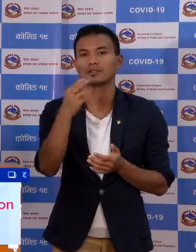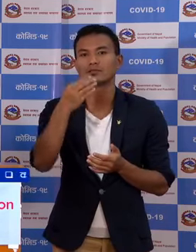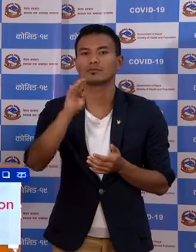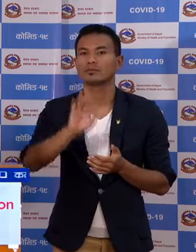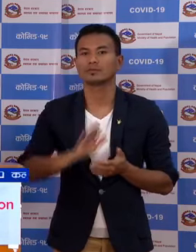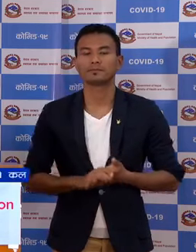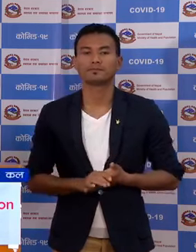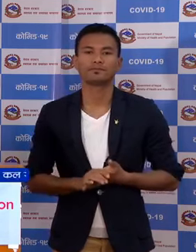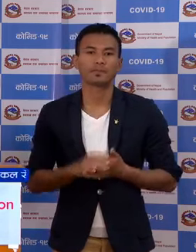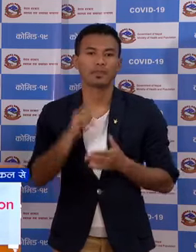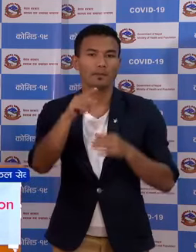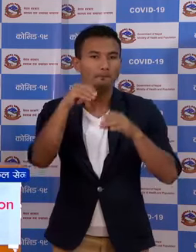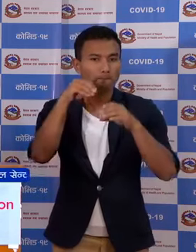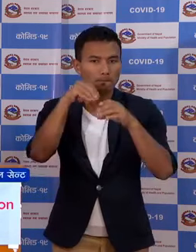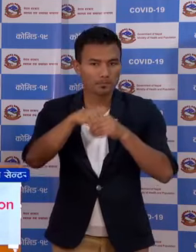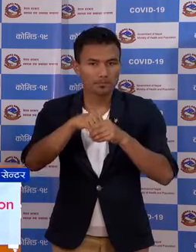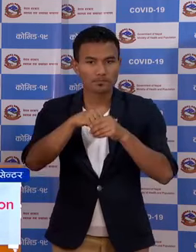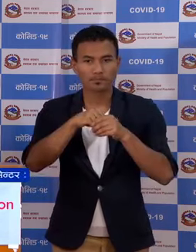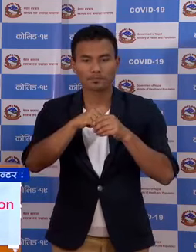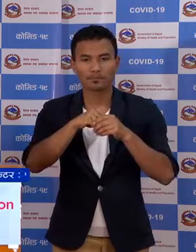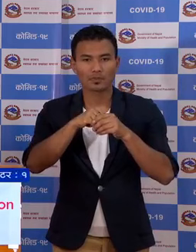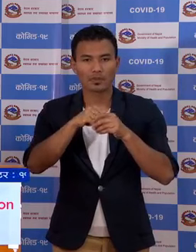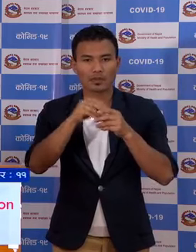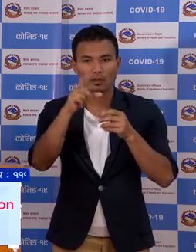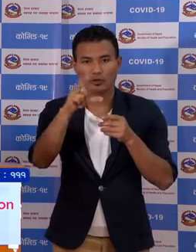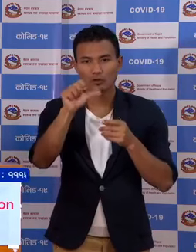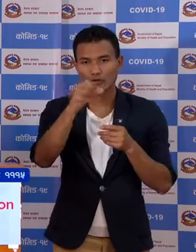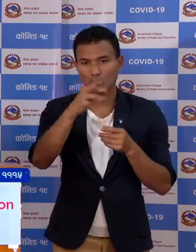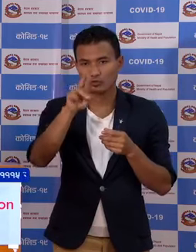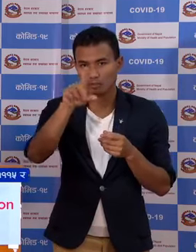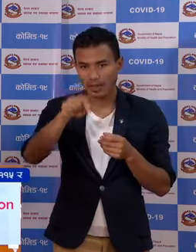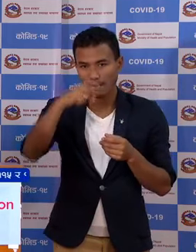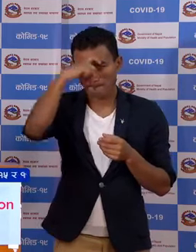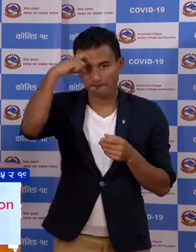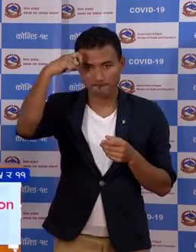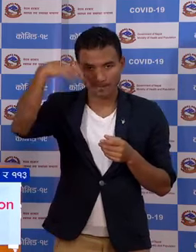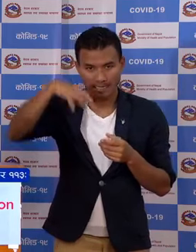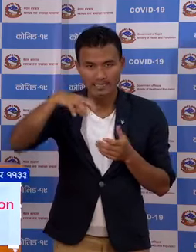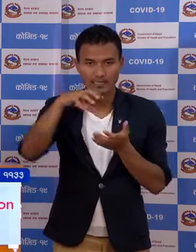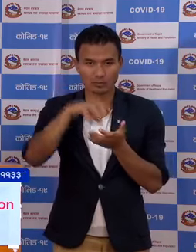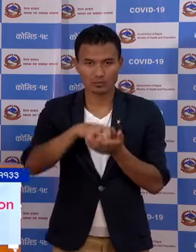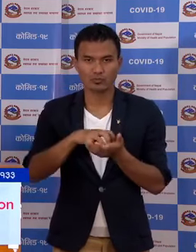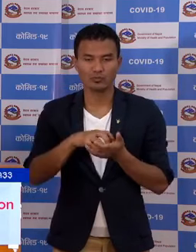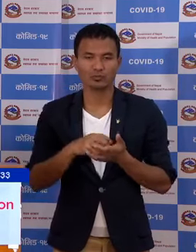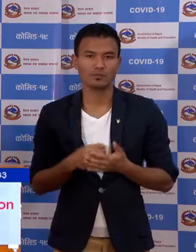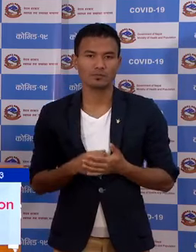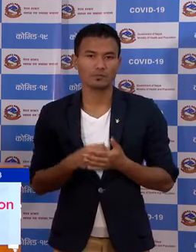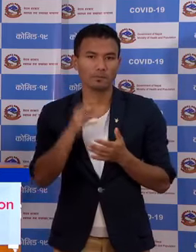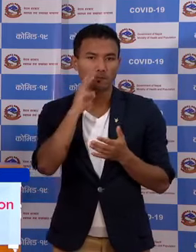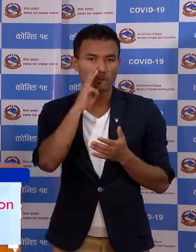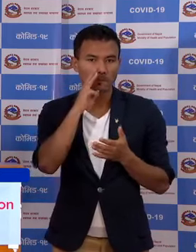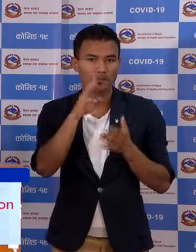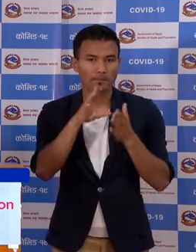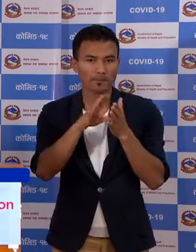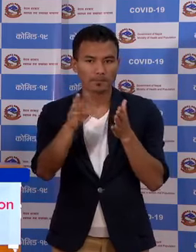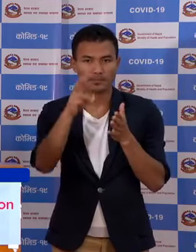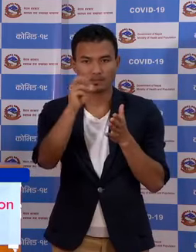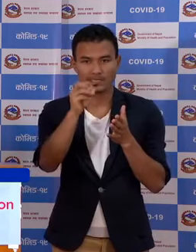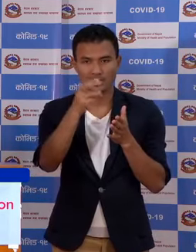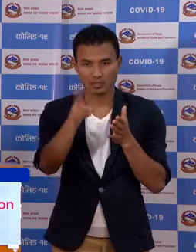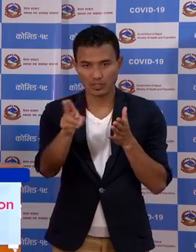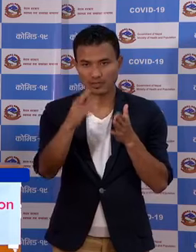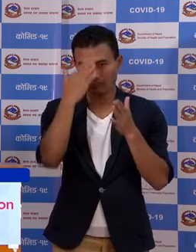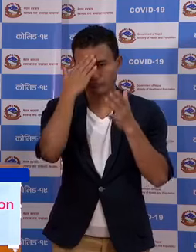तेस मद्दे खजुरा बाके बाट जम्मा 20